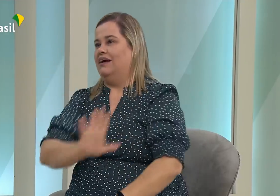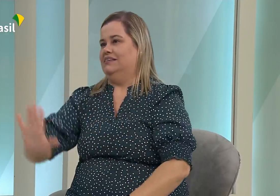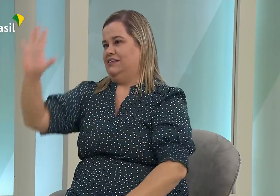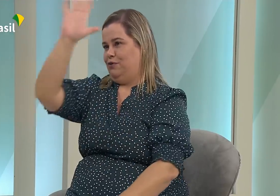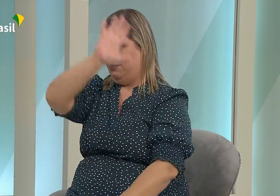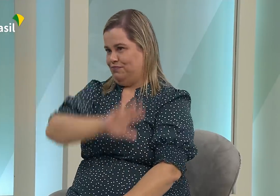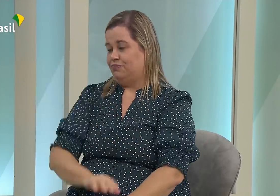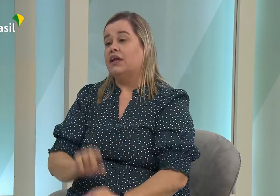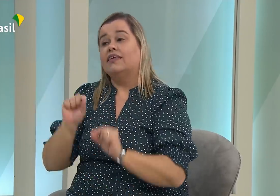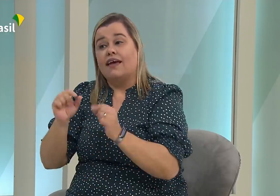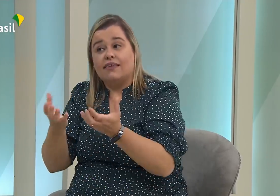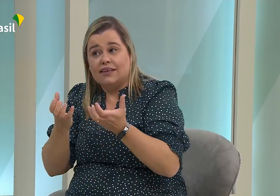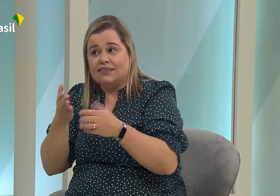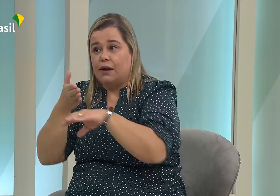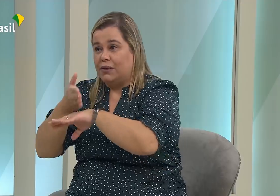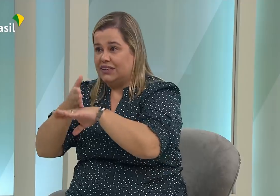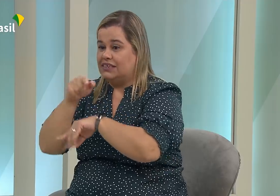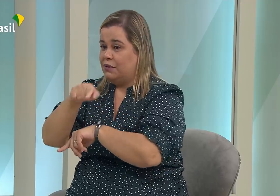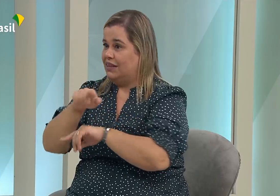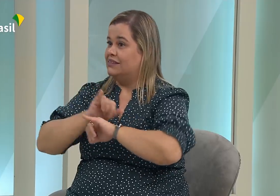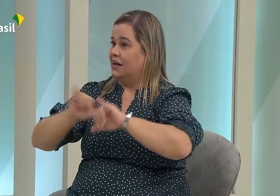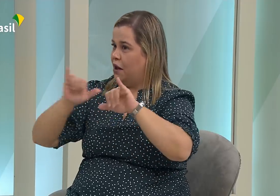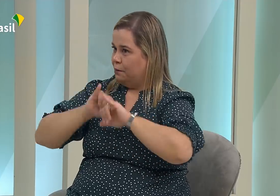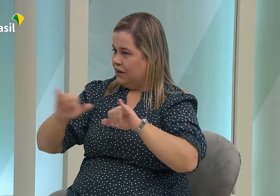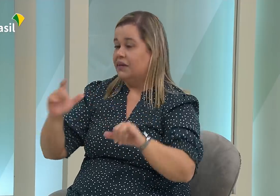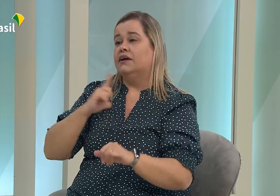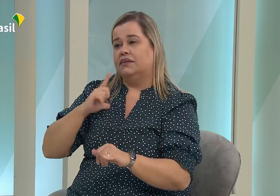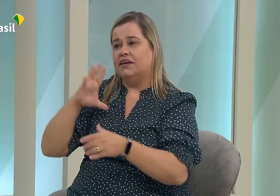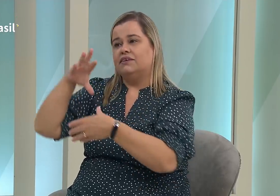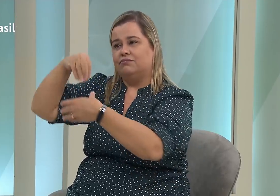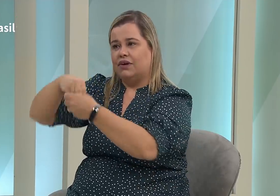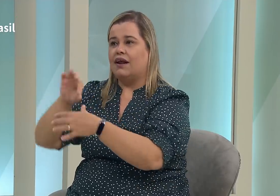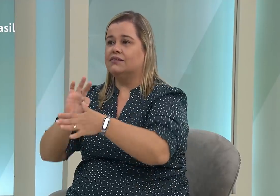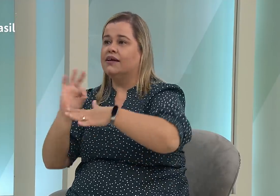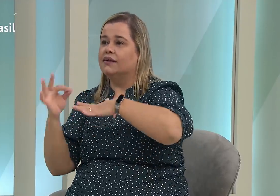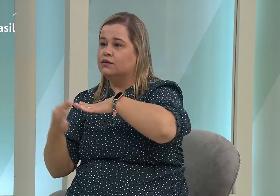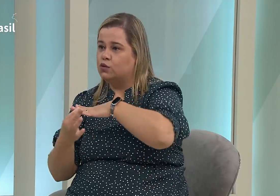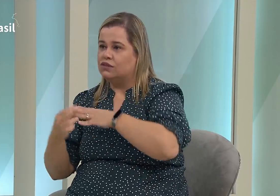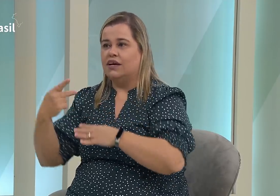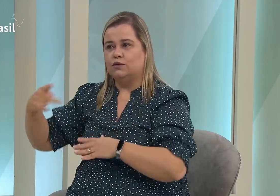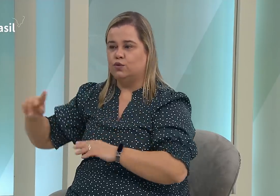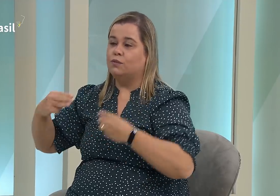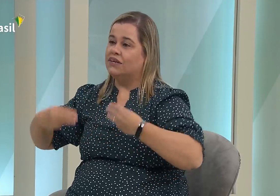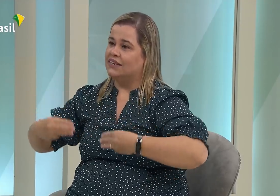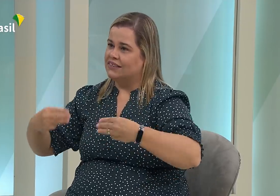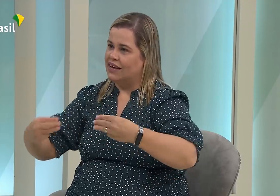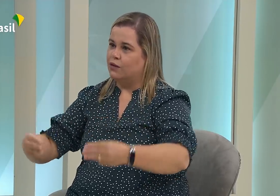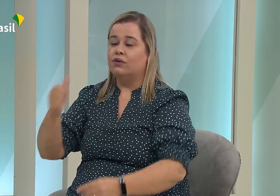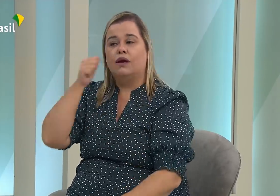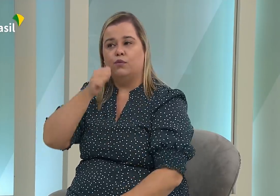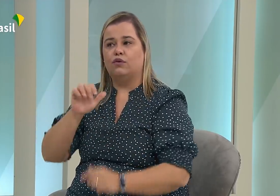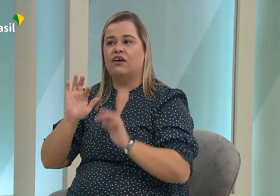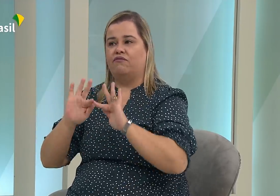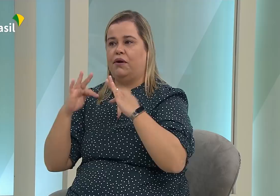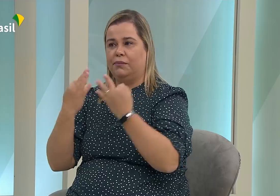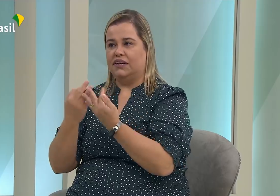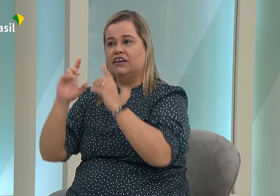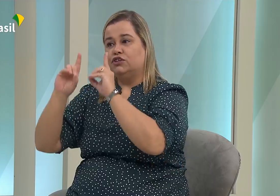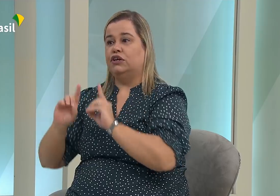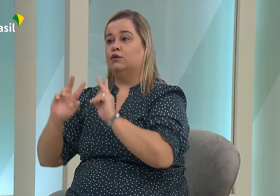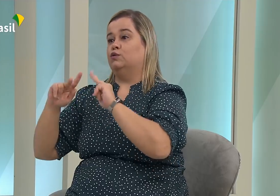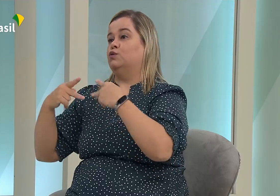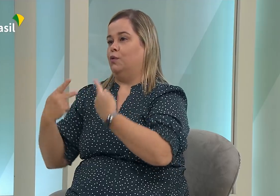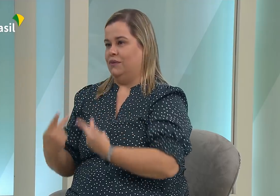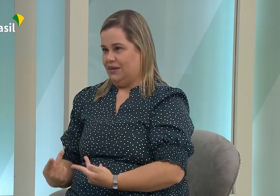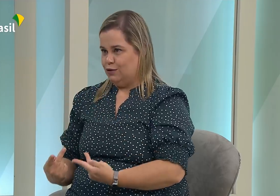E gostaríamos muito que o Brasil entendesse tudo isso. Inclusive, em relação à nossa campanha, eu respeito, a hashtag eu